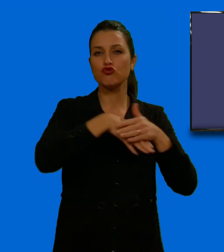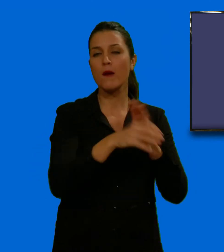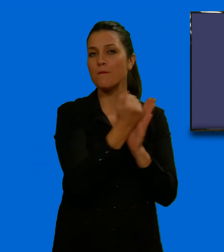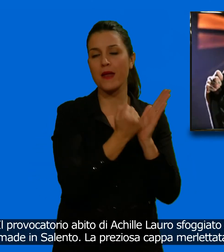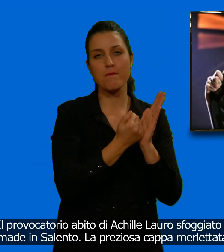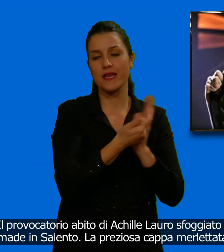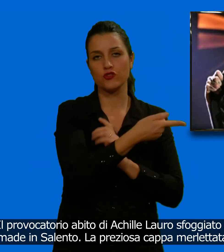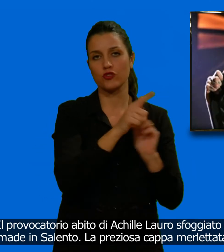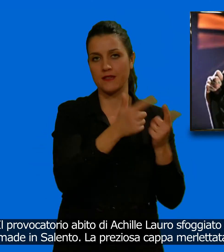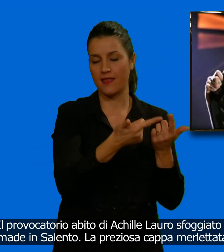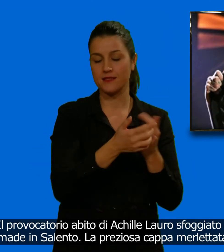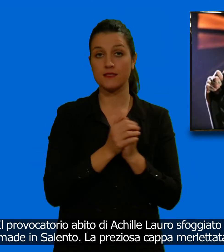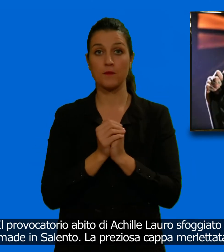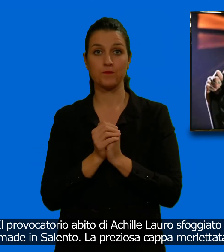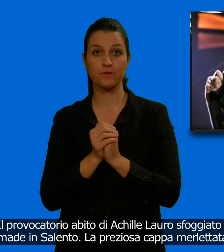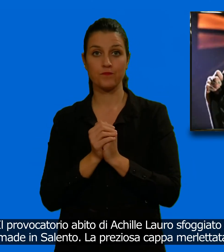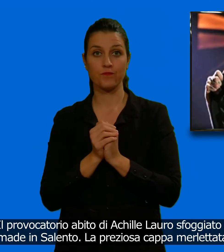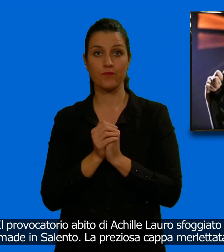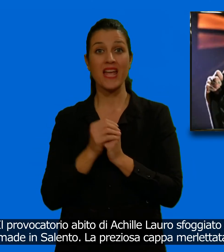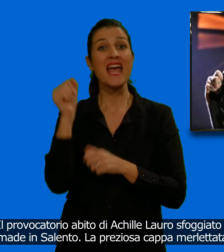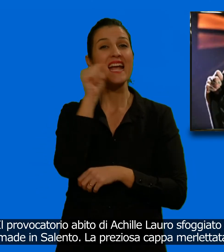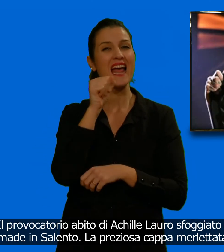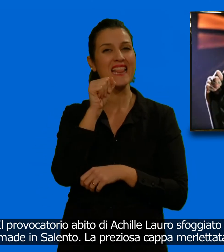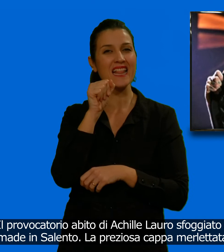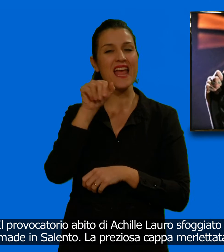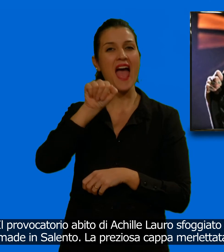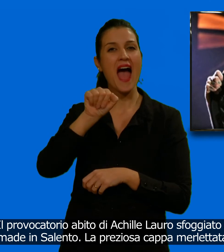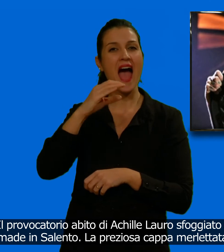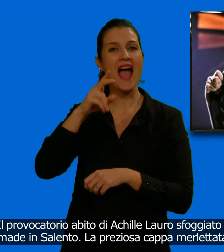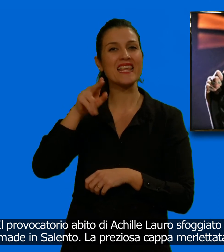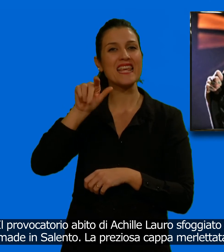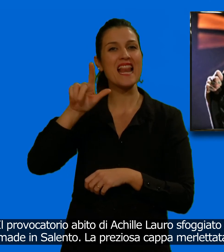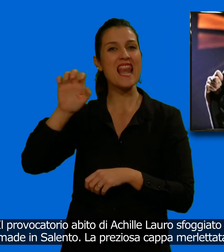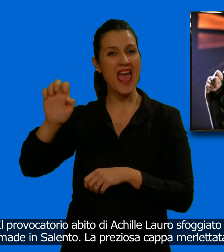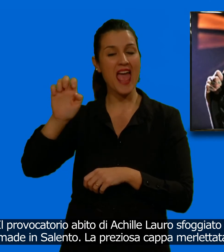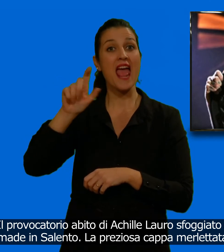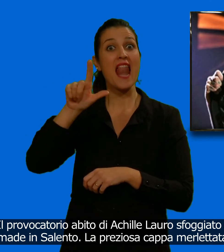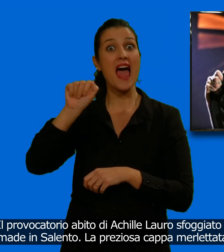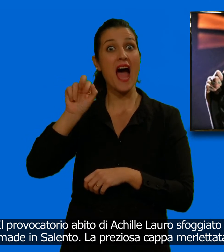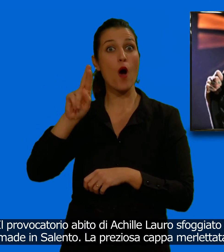Il provocatorio abito di Achille Lauro sfoggiato sul palco di Sanremo è made in Salento.